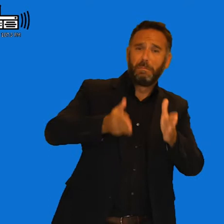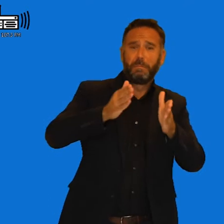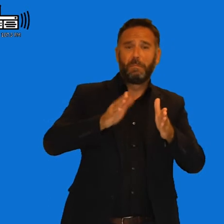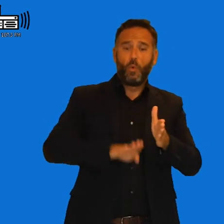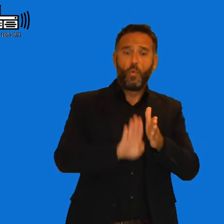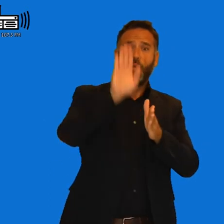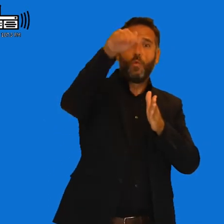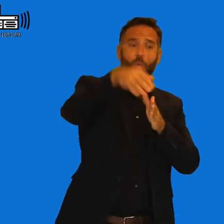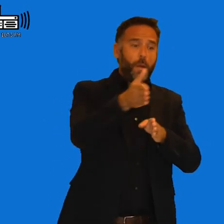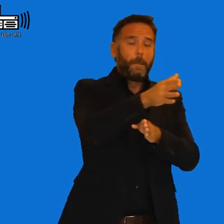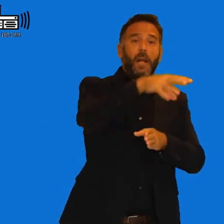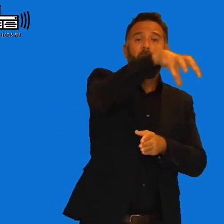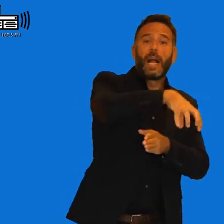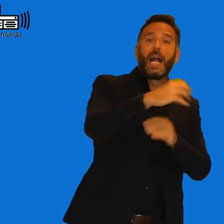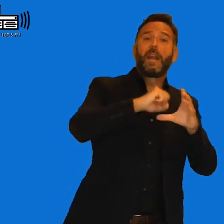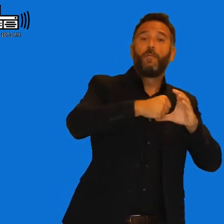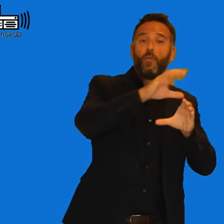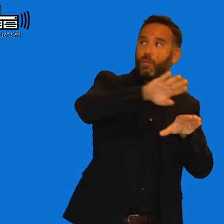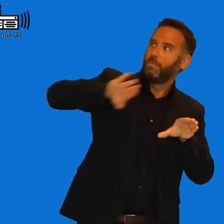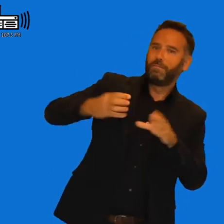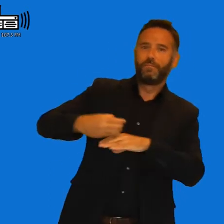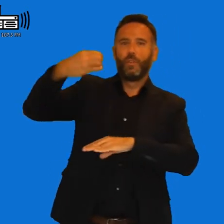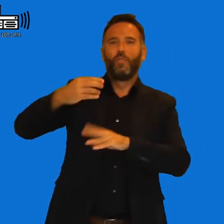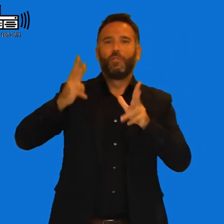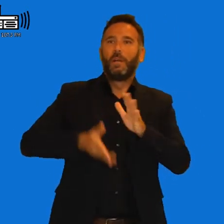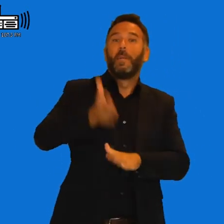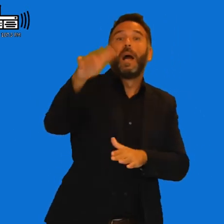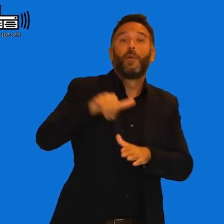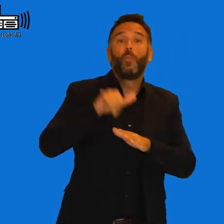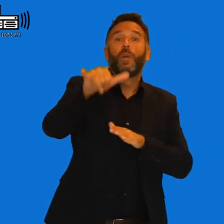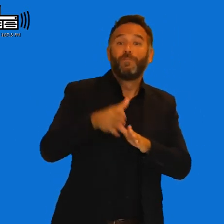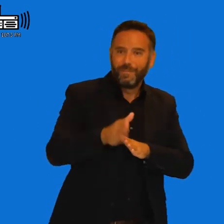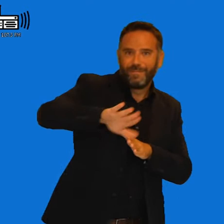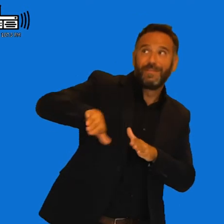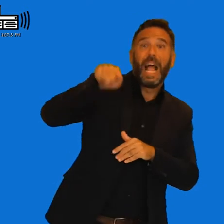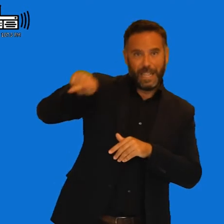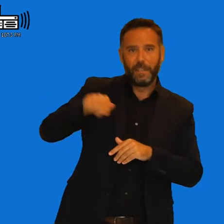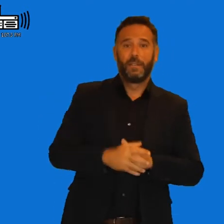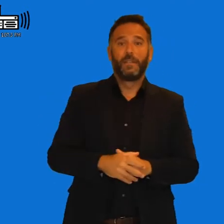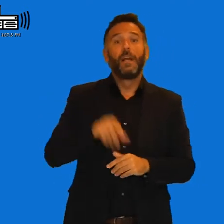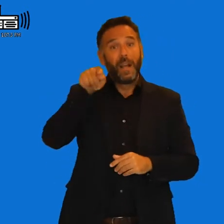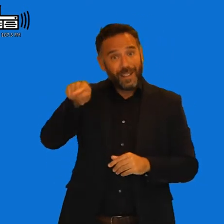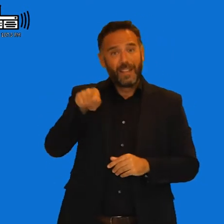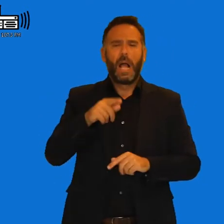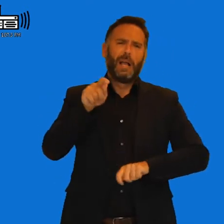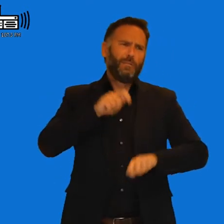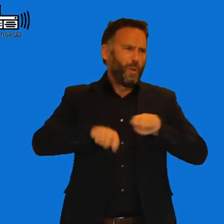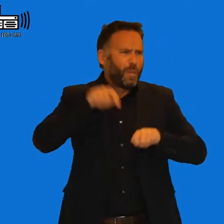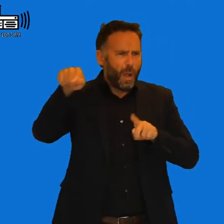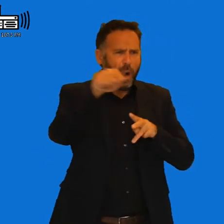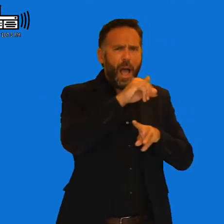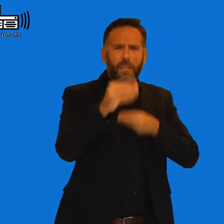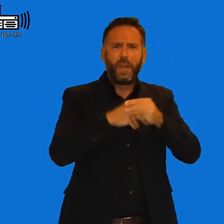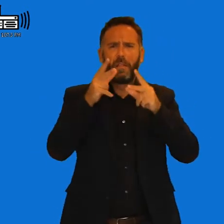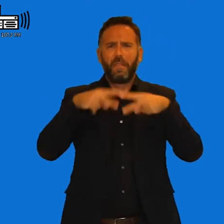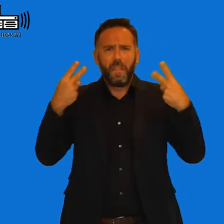Y bueno, esto, pues la verdad es es la primera vez que se nos ocurre, es verdad que hay muchas asociaciones y entidades que hacen diferentes tipos de cenas y